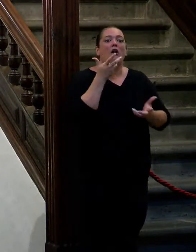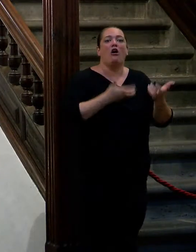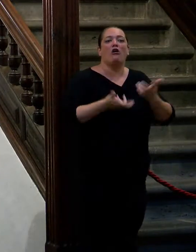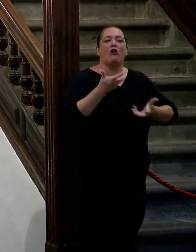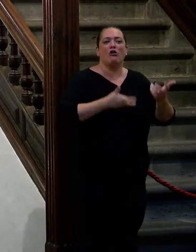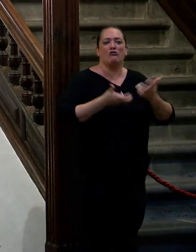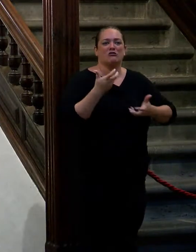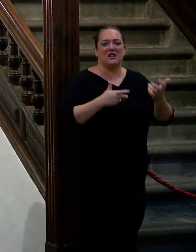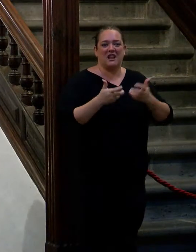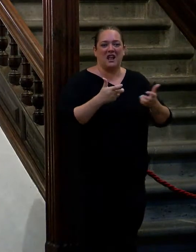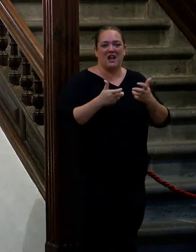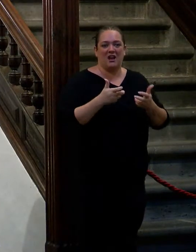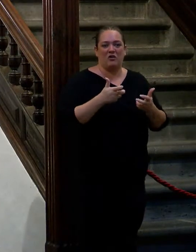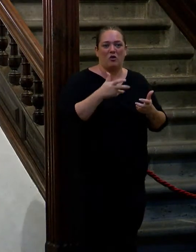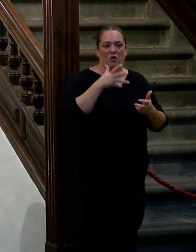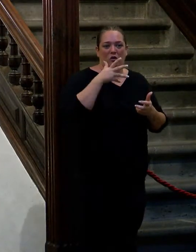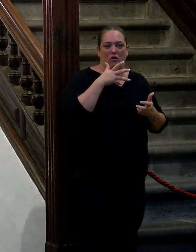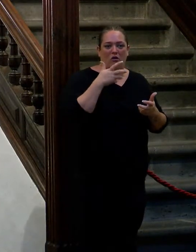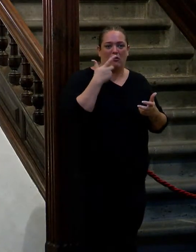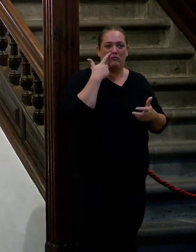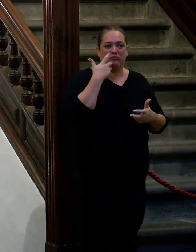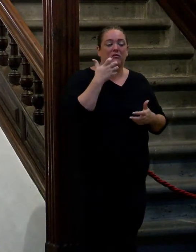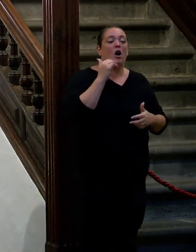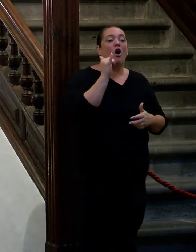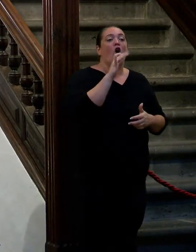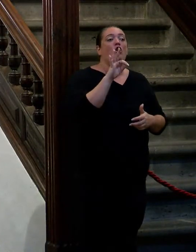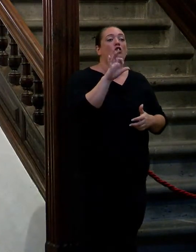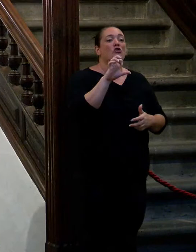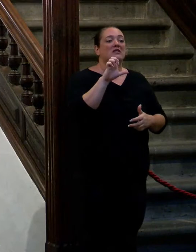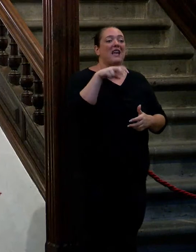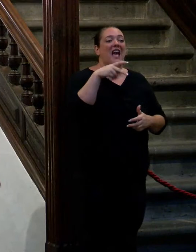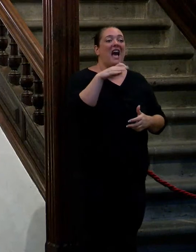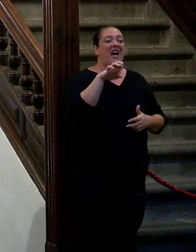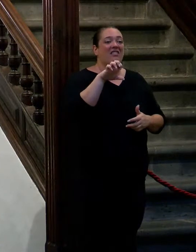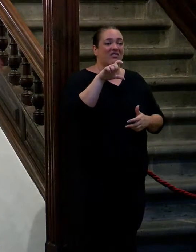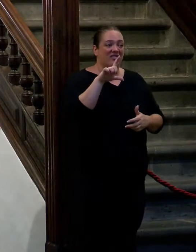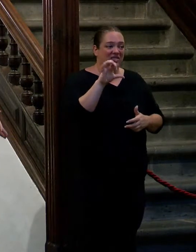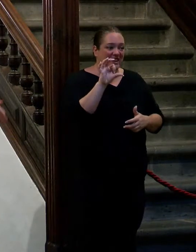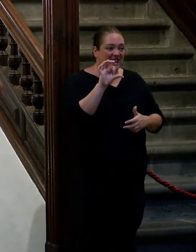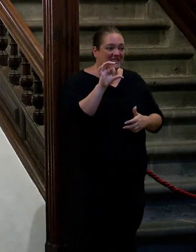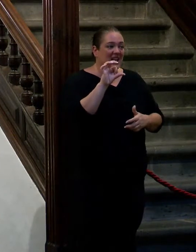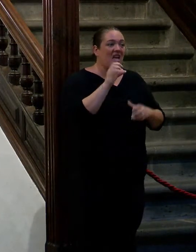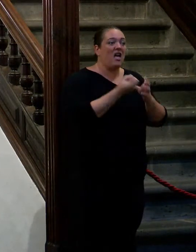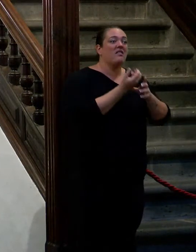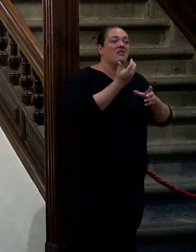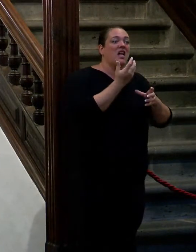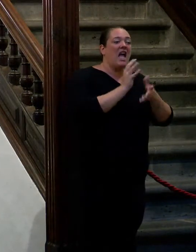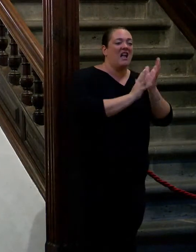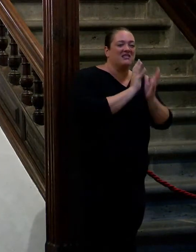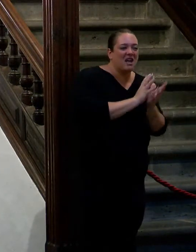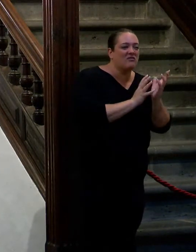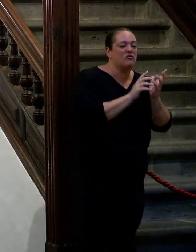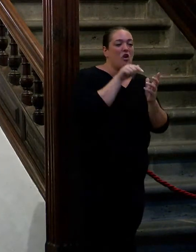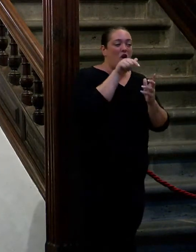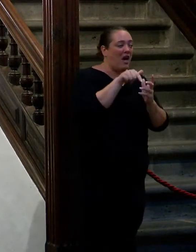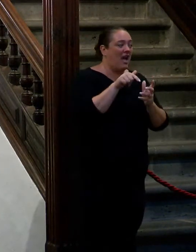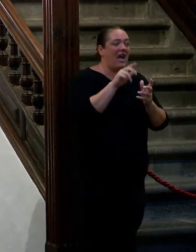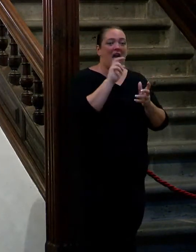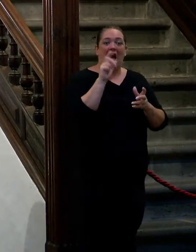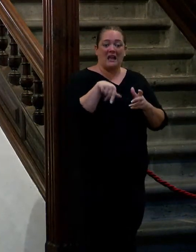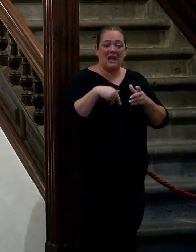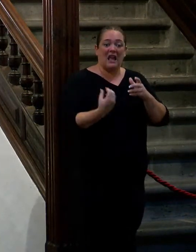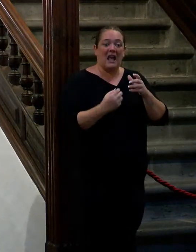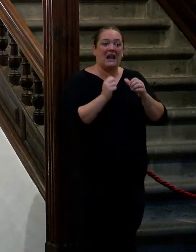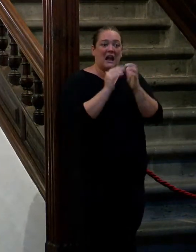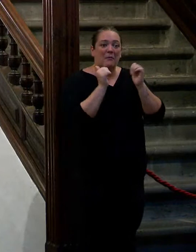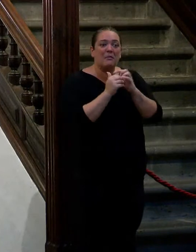personaje universal y que es el chef José Andrés que a mí me parece que hace una labor desde los incendios hasta hasta estuvo aquí estuvo la palma